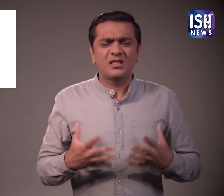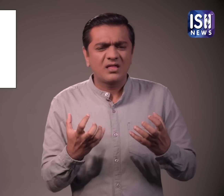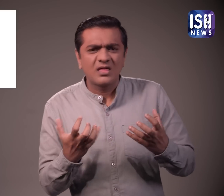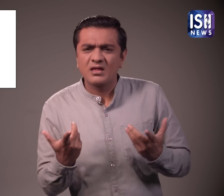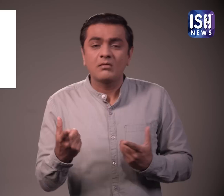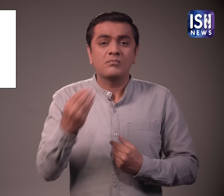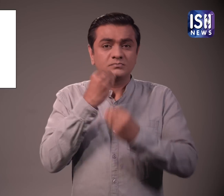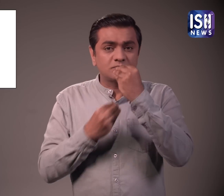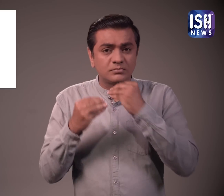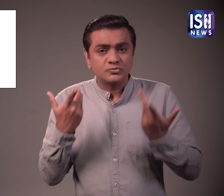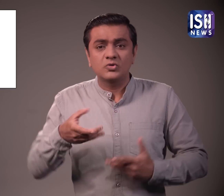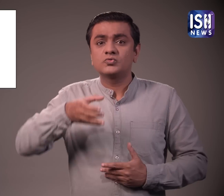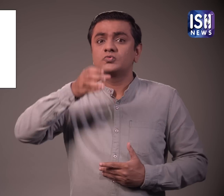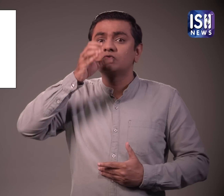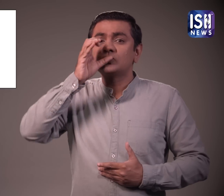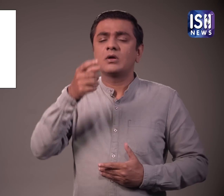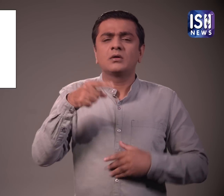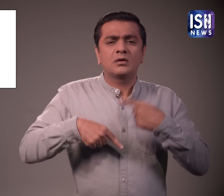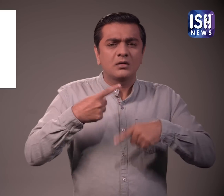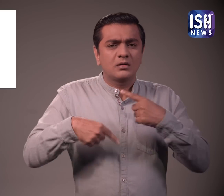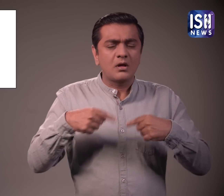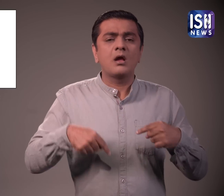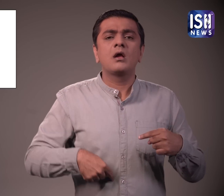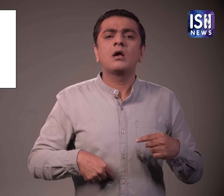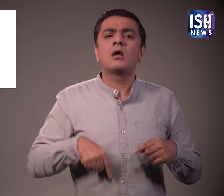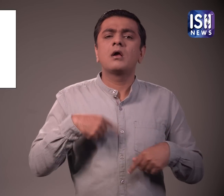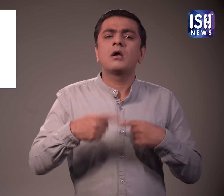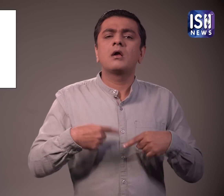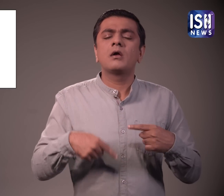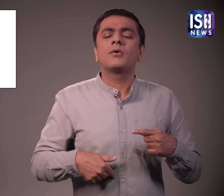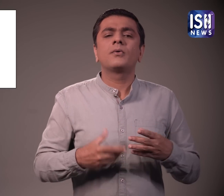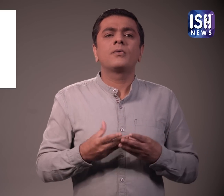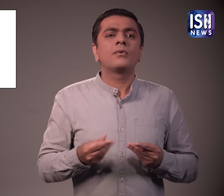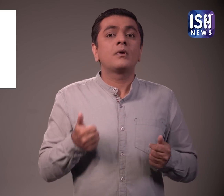और आपों को साफ करने में मदद करता है